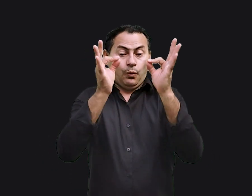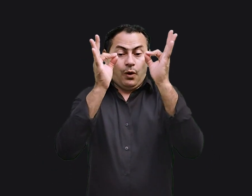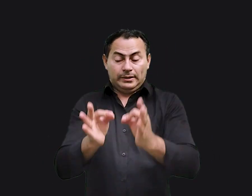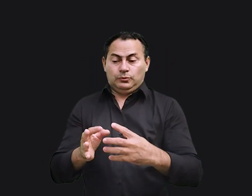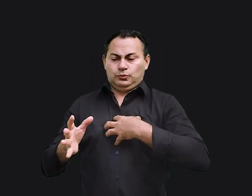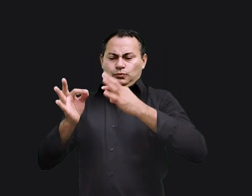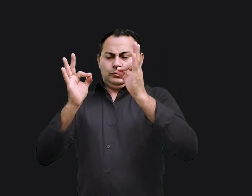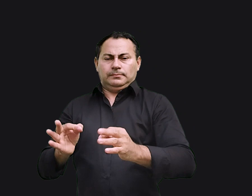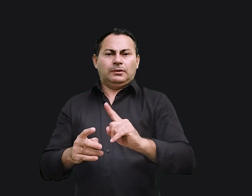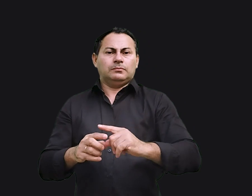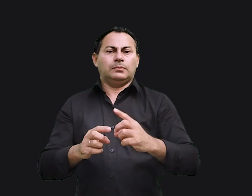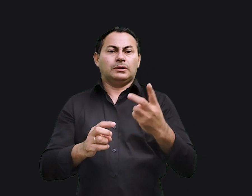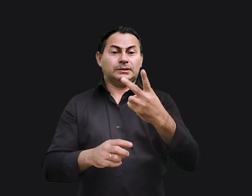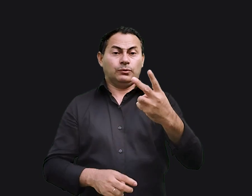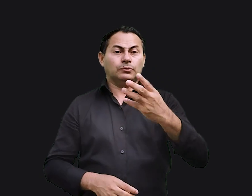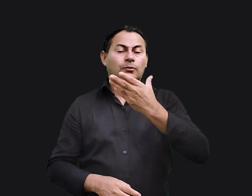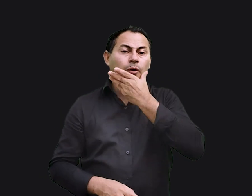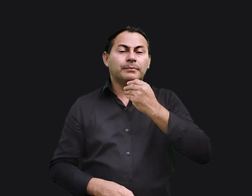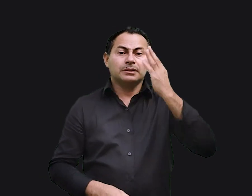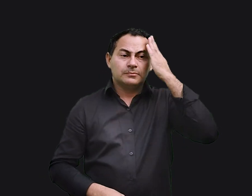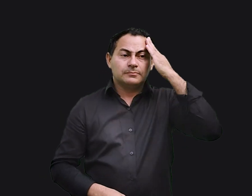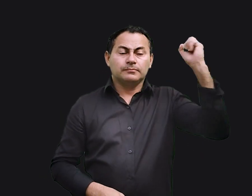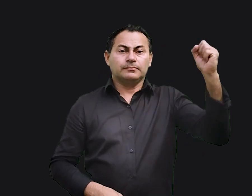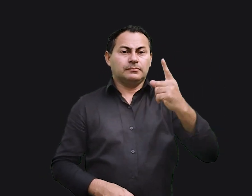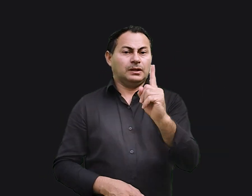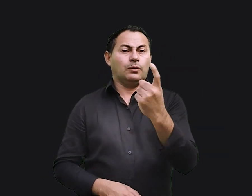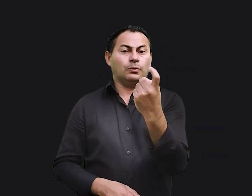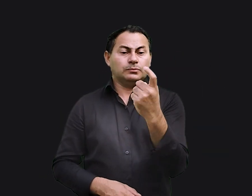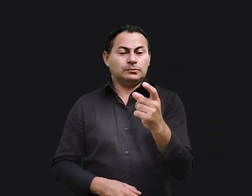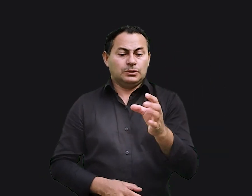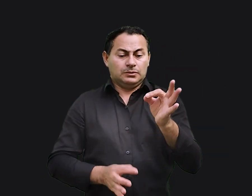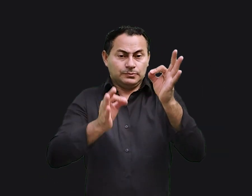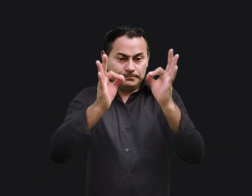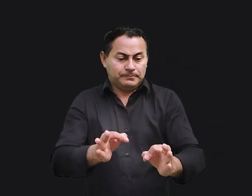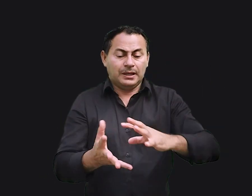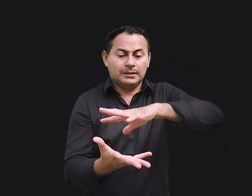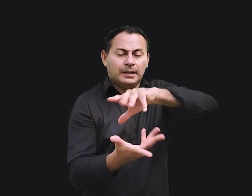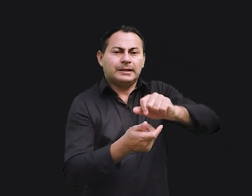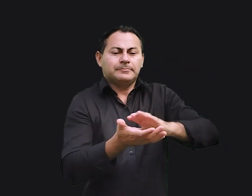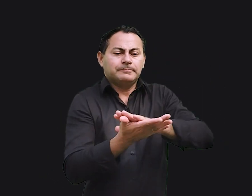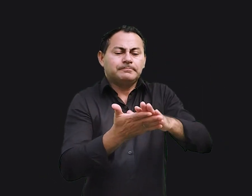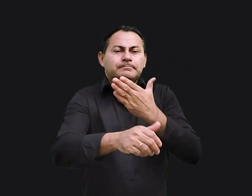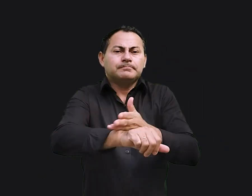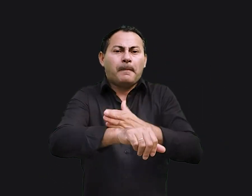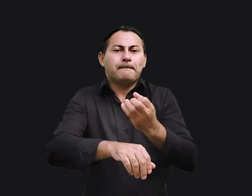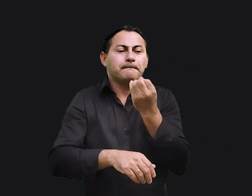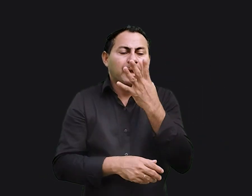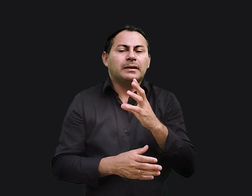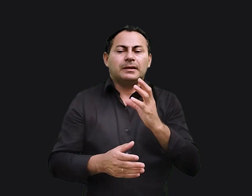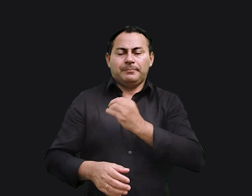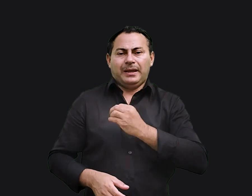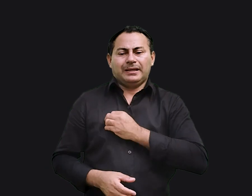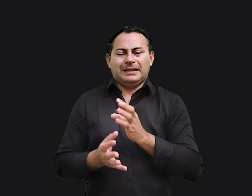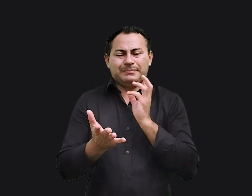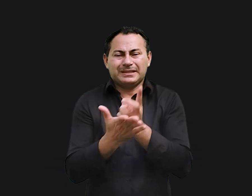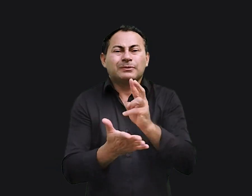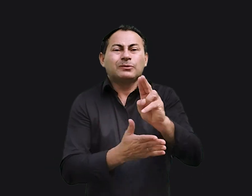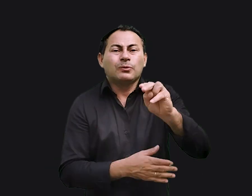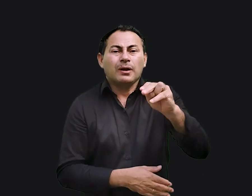correto porque, segundo Salomão, não há um só justo na terra. Ninguém que pratique o bem e nunca peque. Tire a